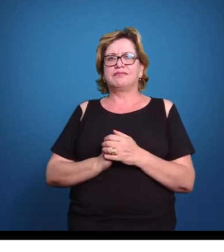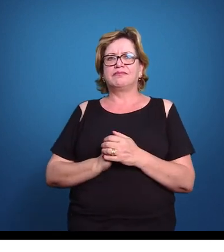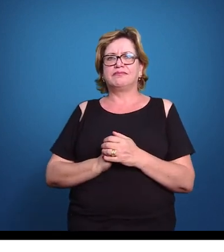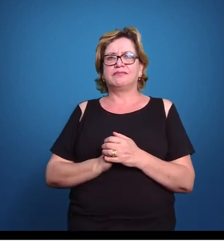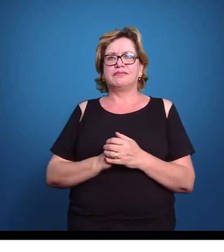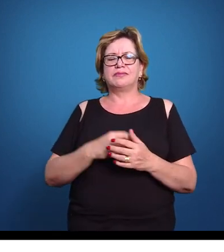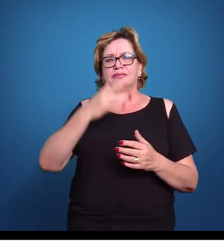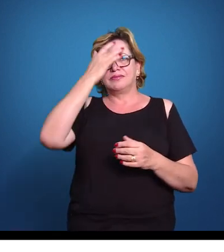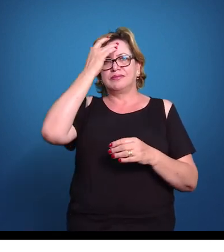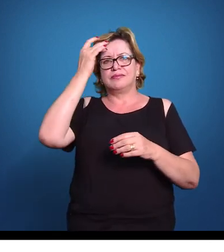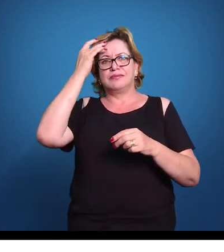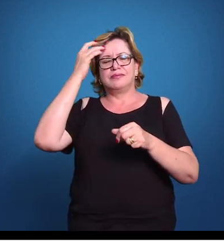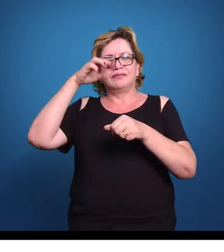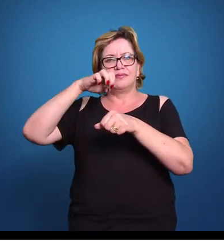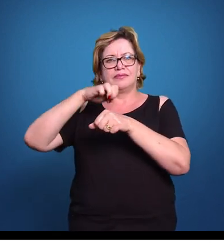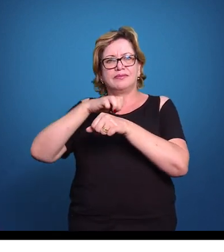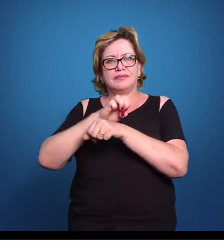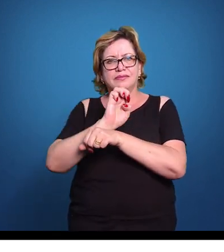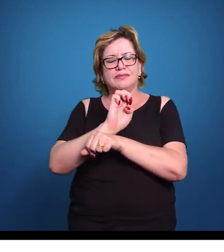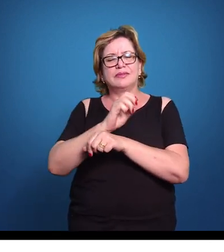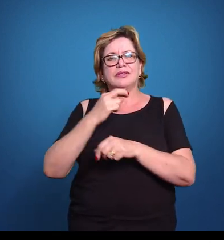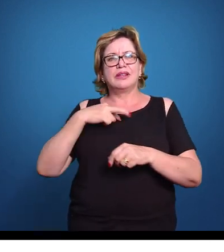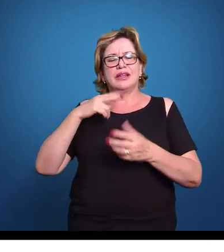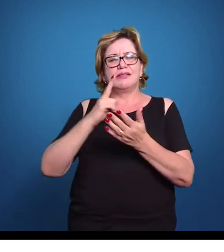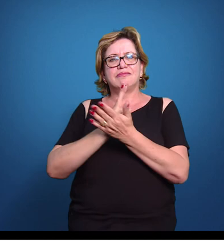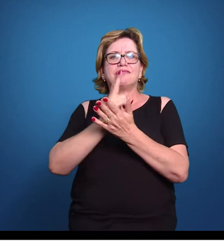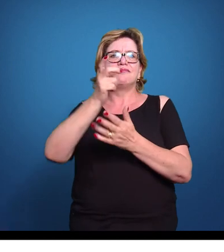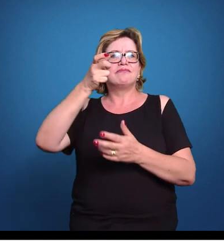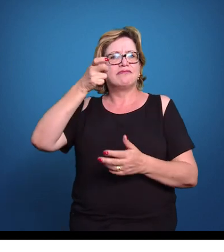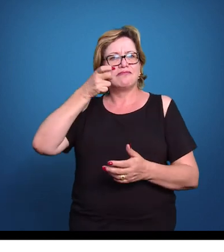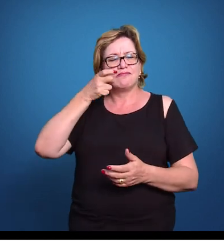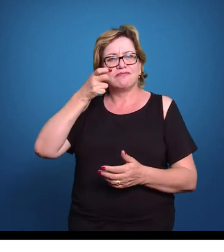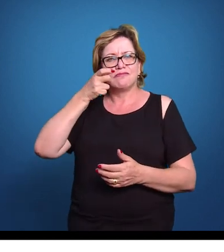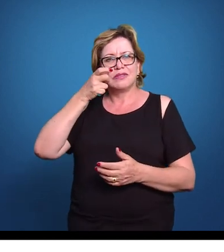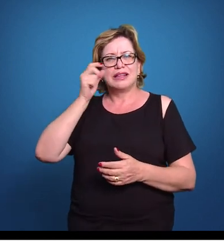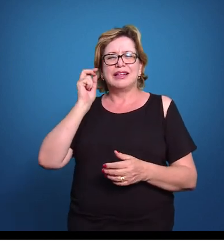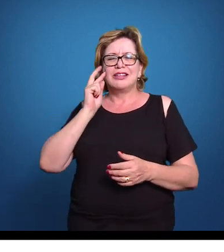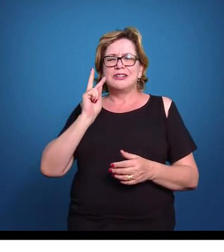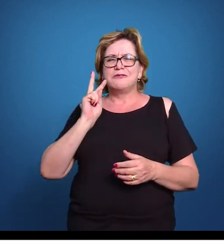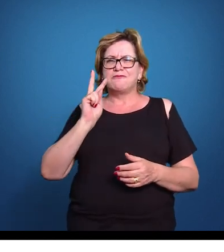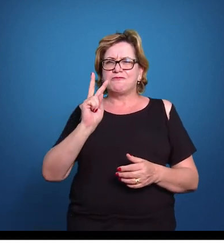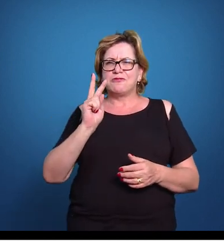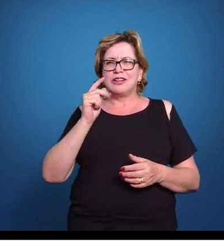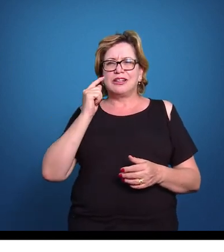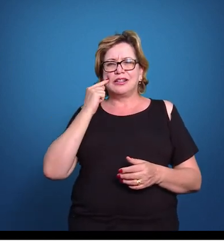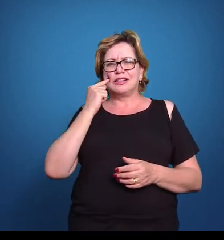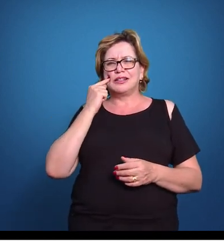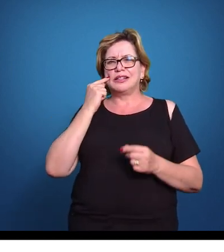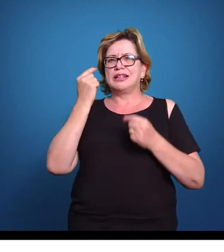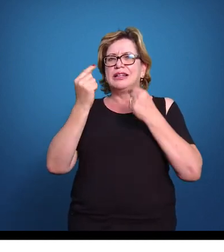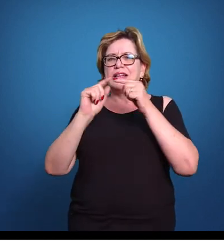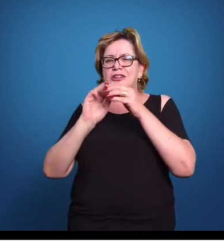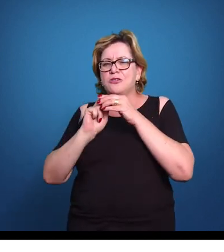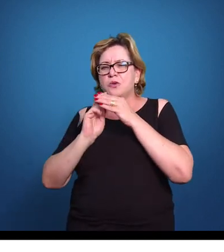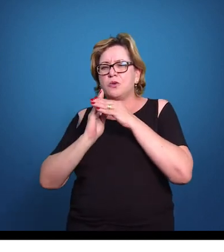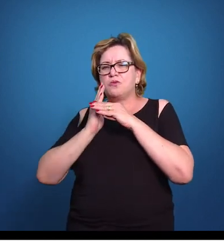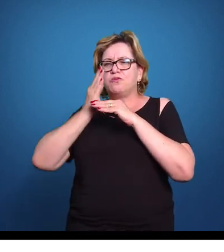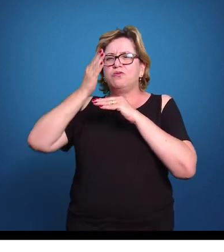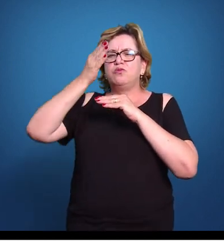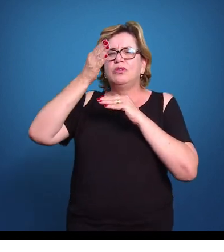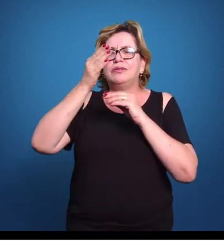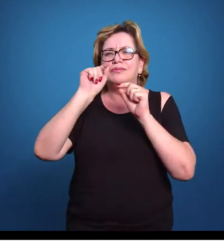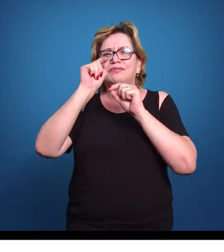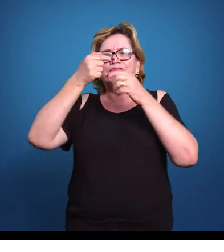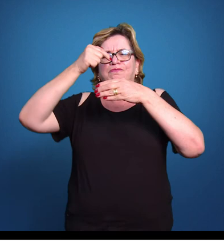o empreendedor é um grande observador, é um grande visionário, ele olha além do que os outros